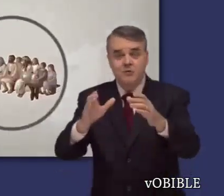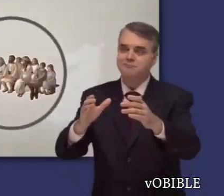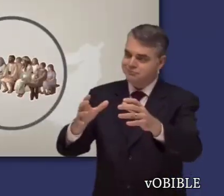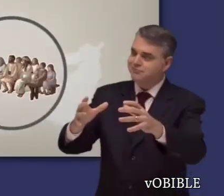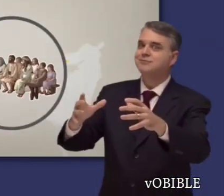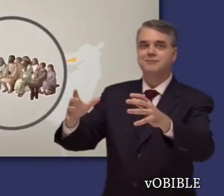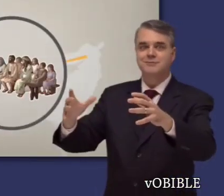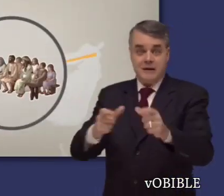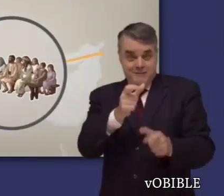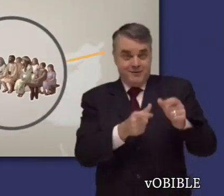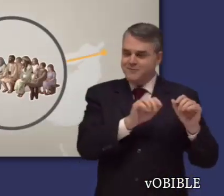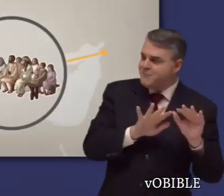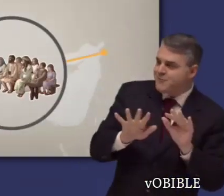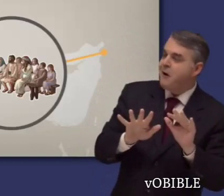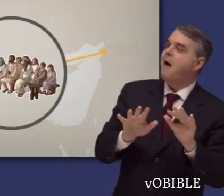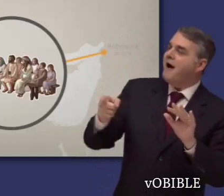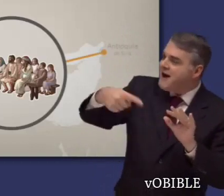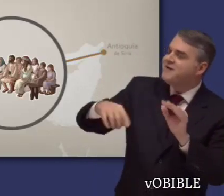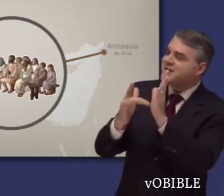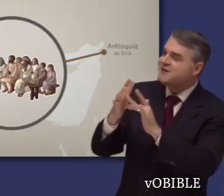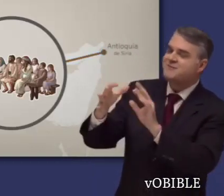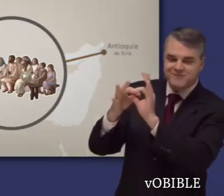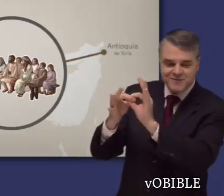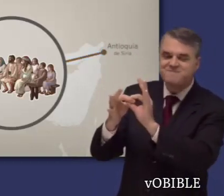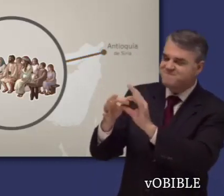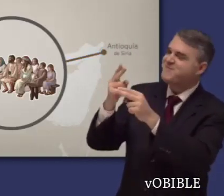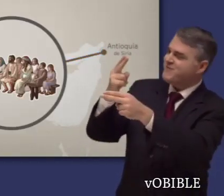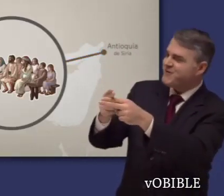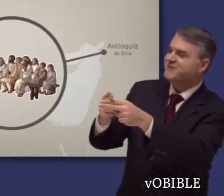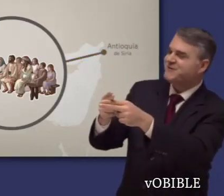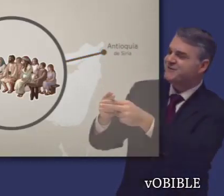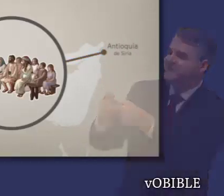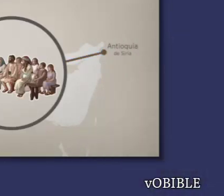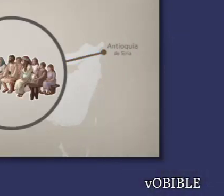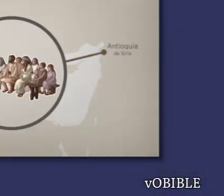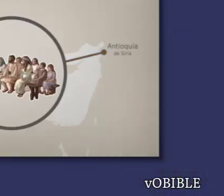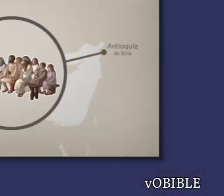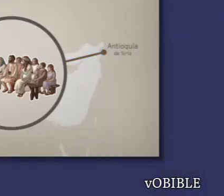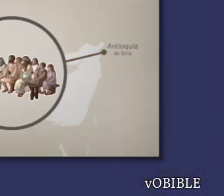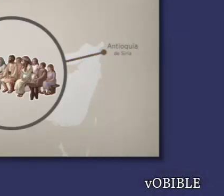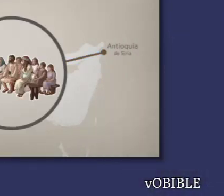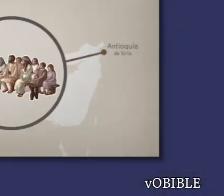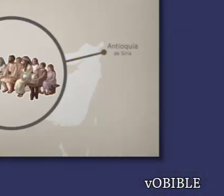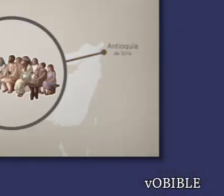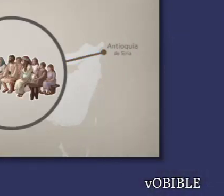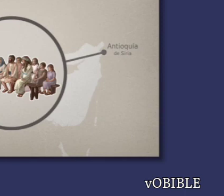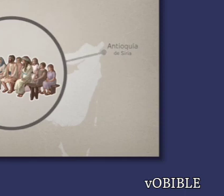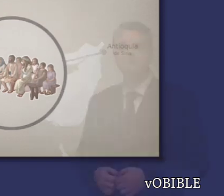Durante este período de expansión, se acuña el término cristianos para identificar a los discípulos de Cristo.